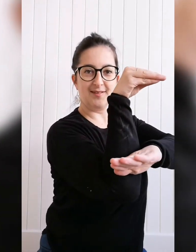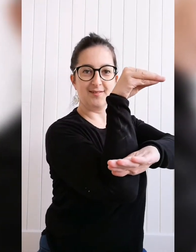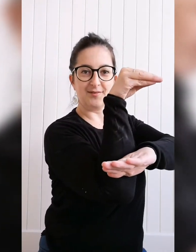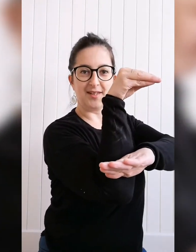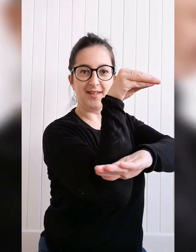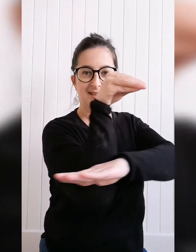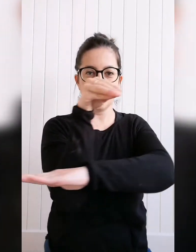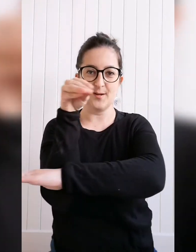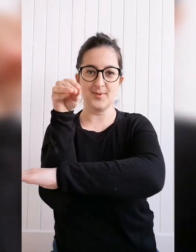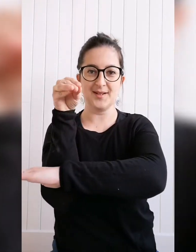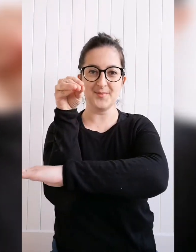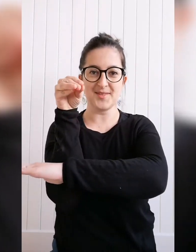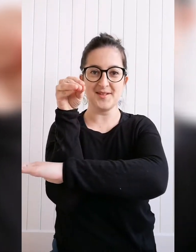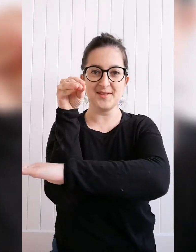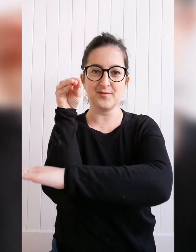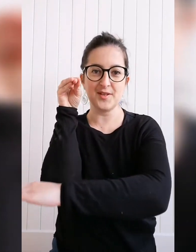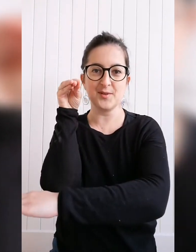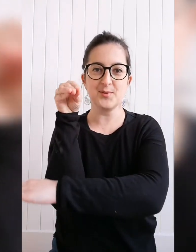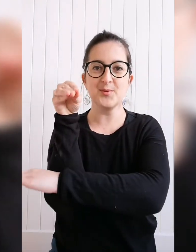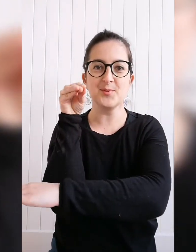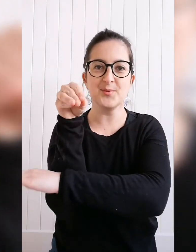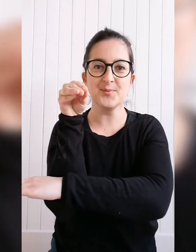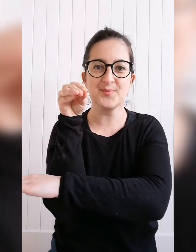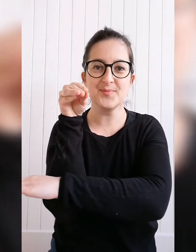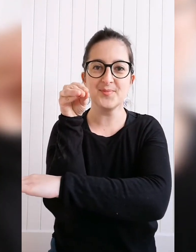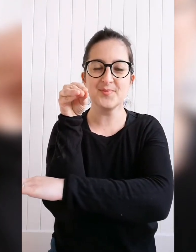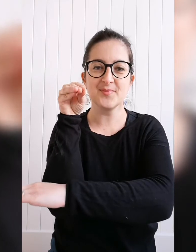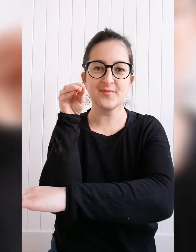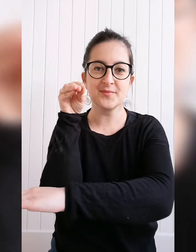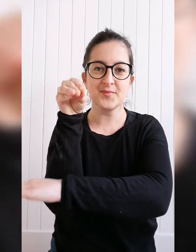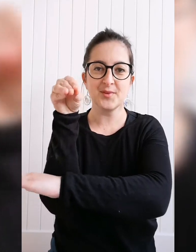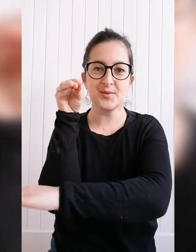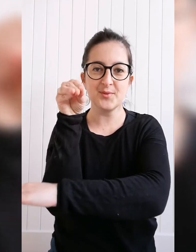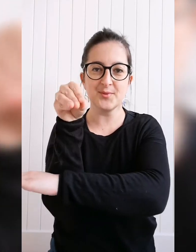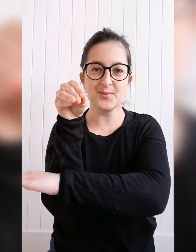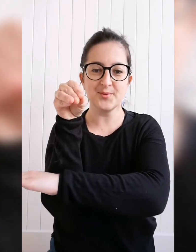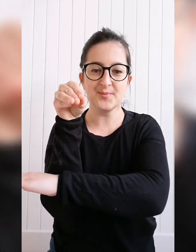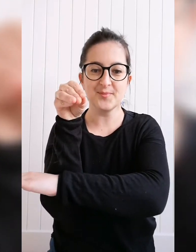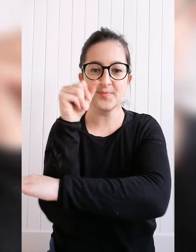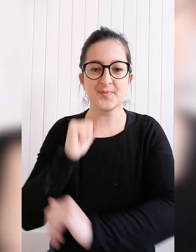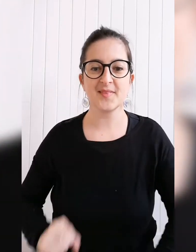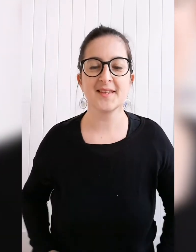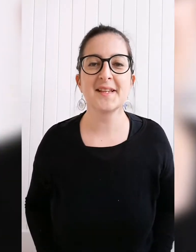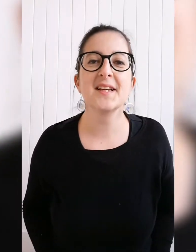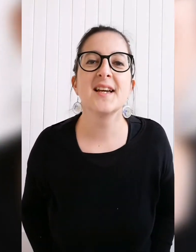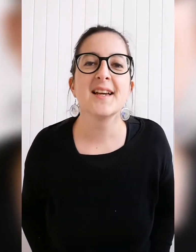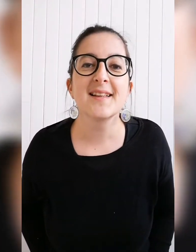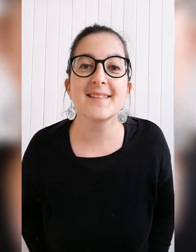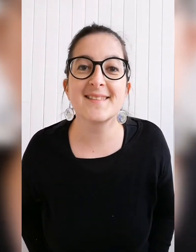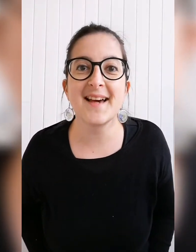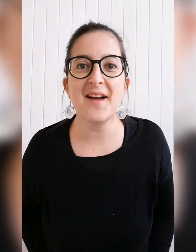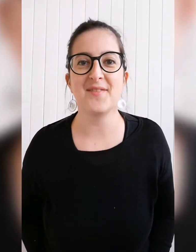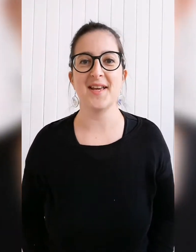voyez un plat comme ça on fait nounou nounou travail